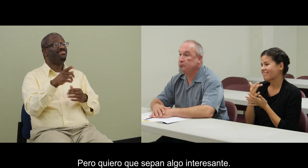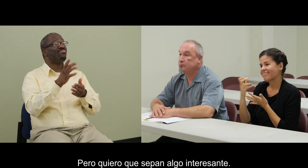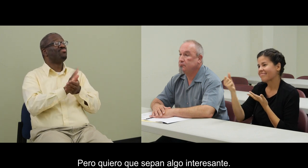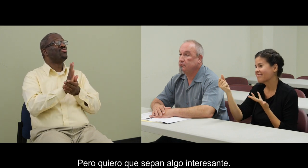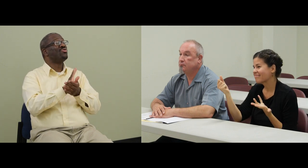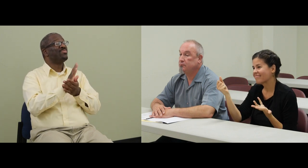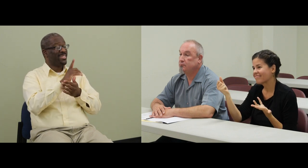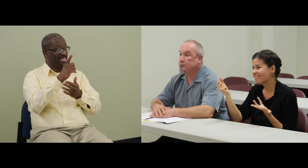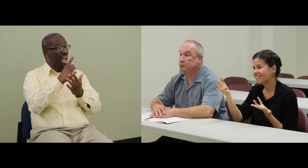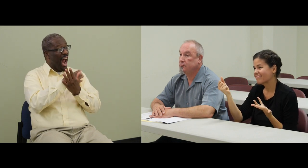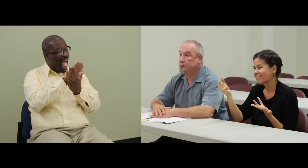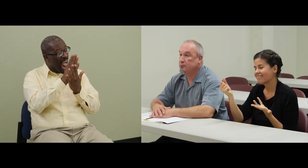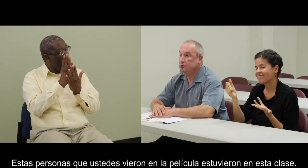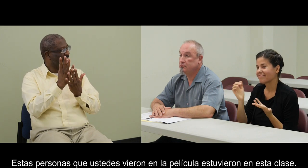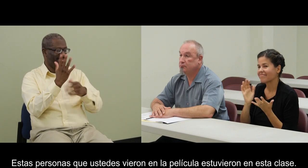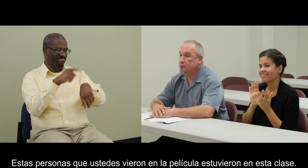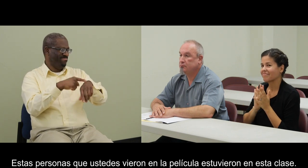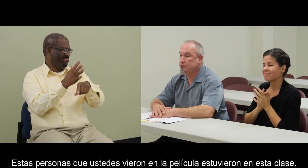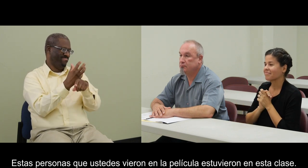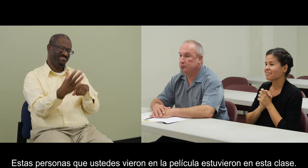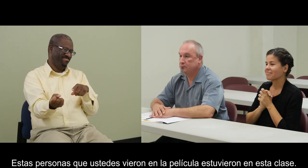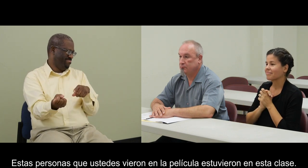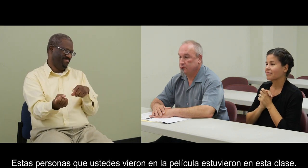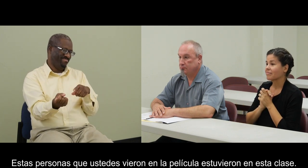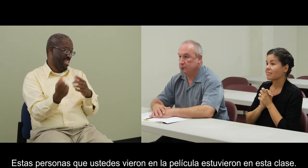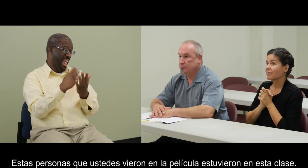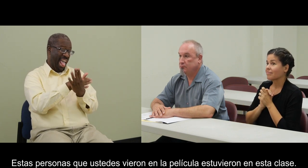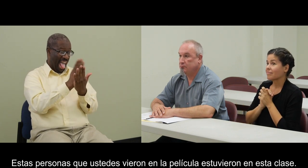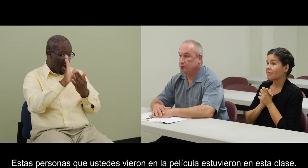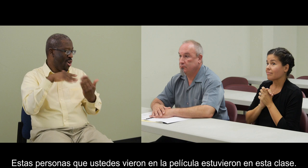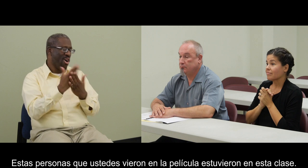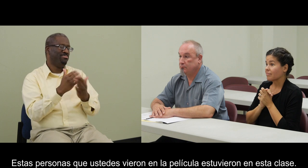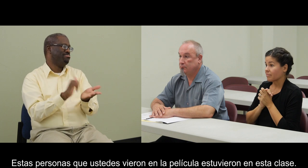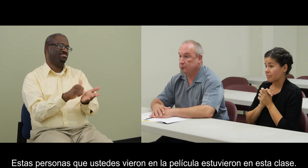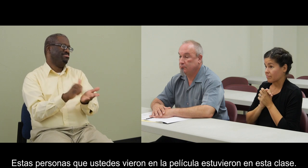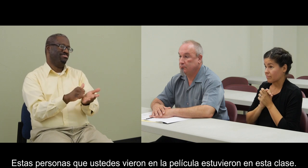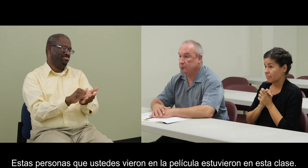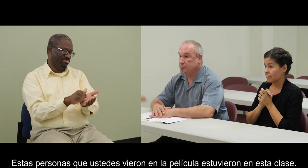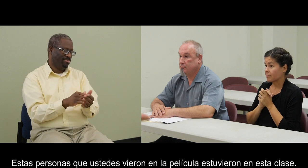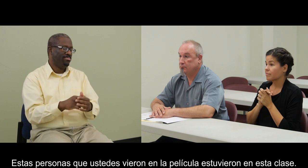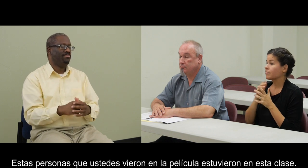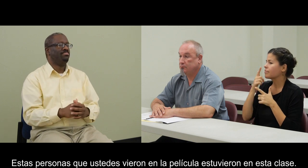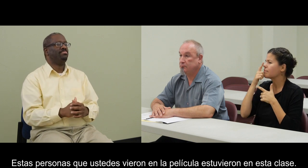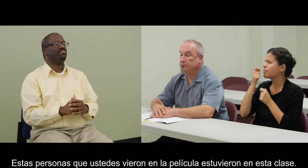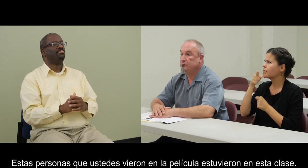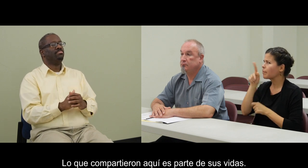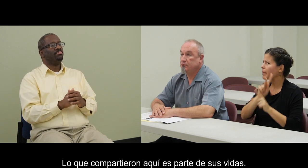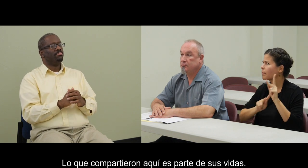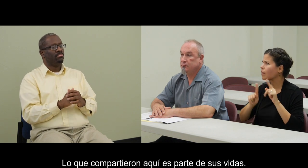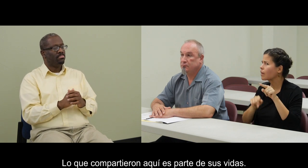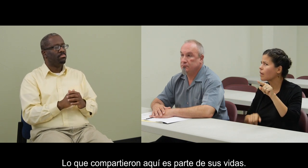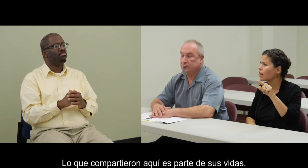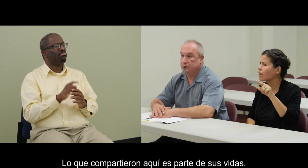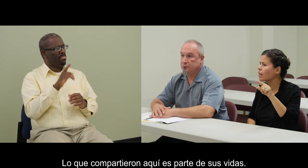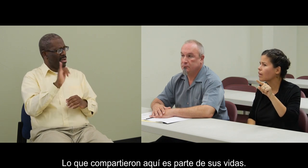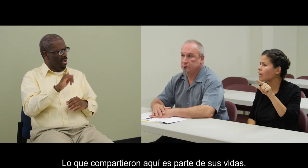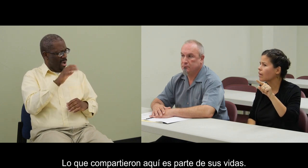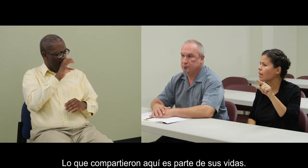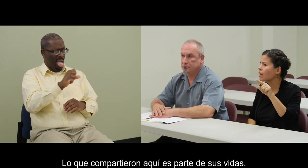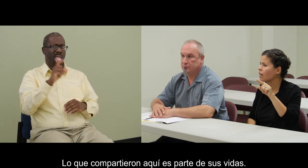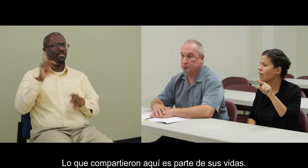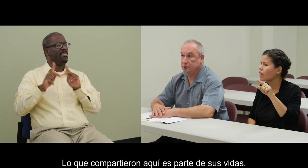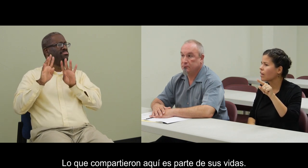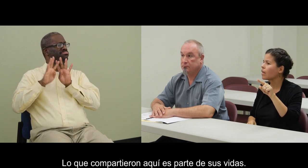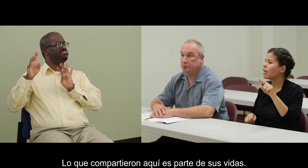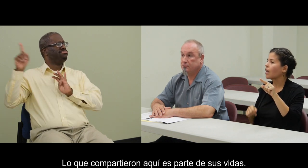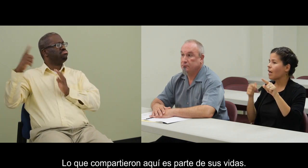sepan algo interesante. Estas personas que ustedes vieron en la película estuvieron en esta clase. Lo que